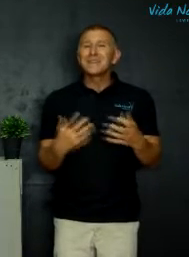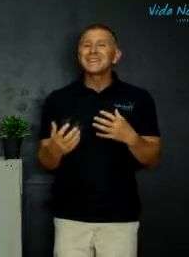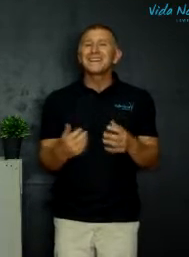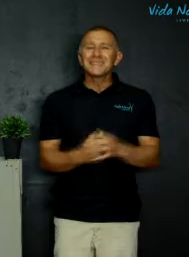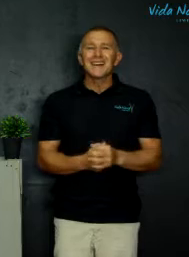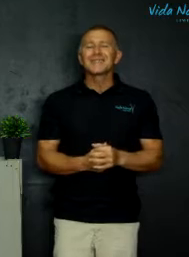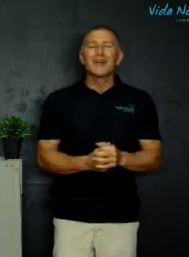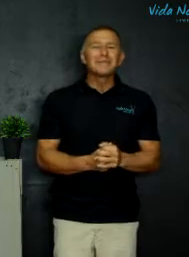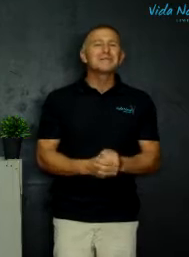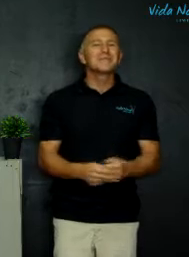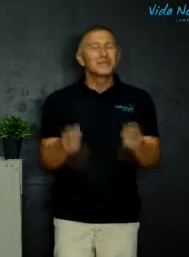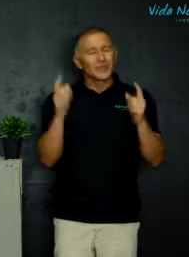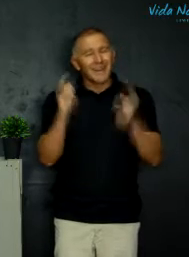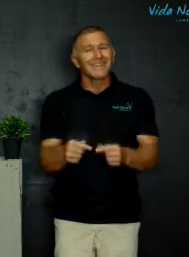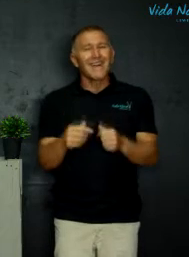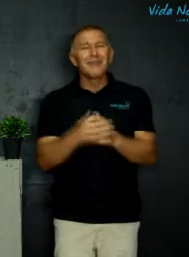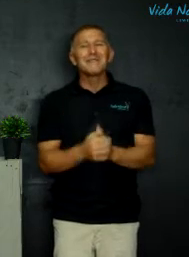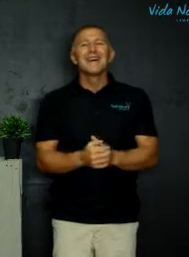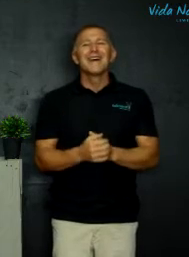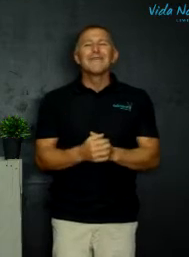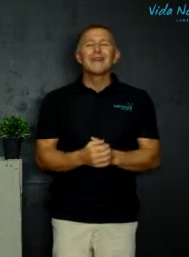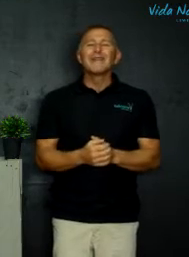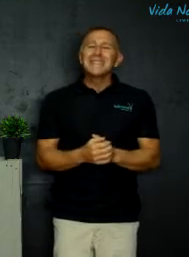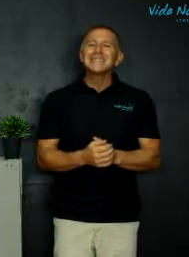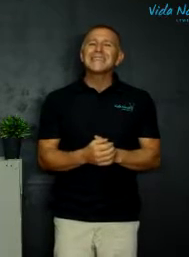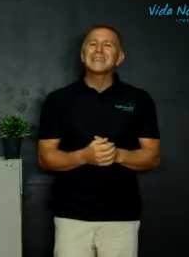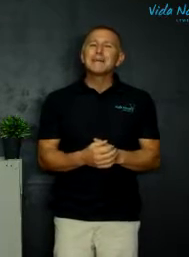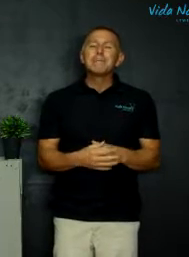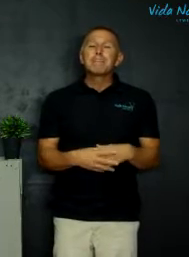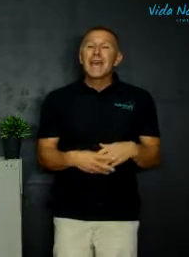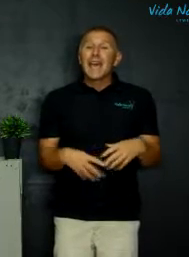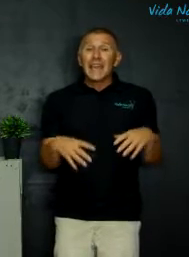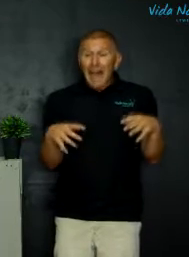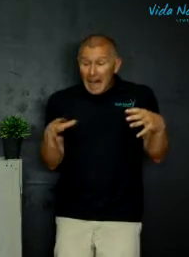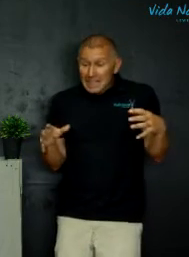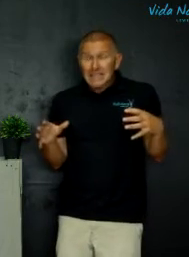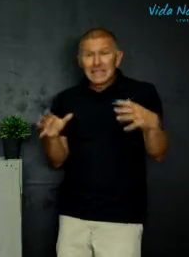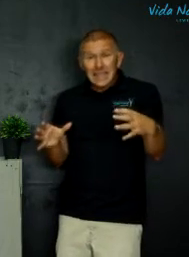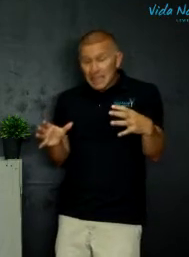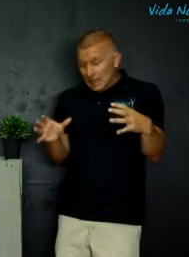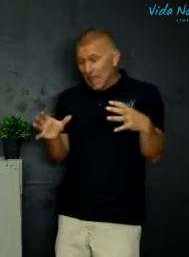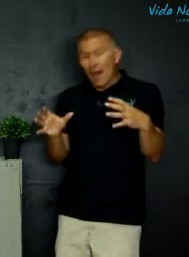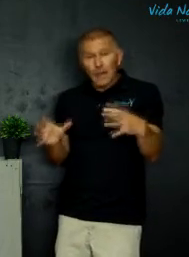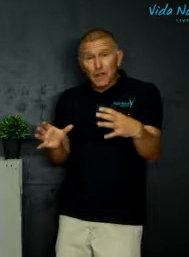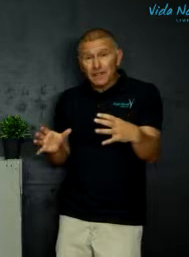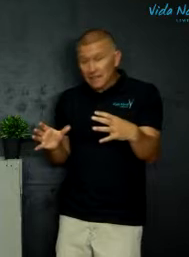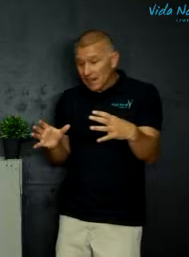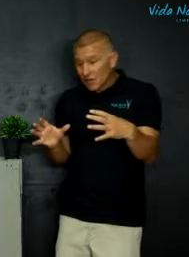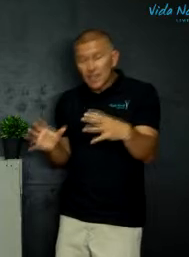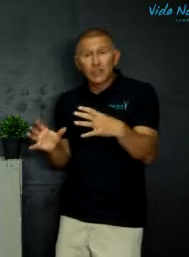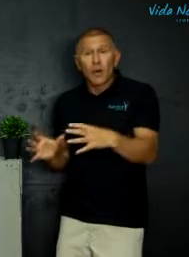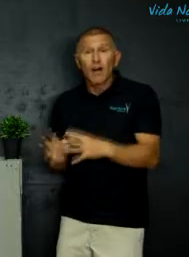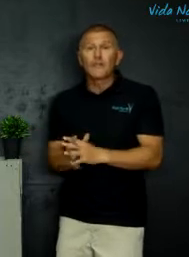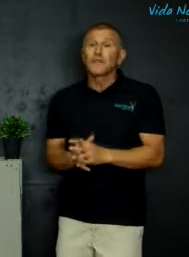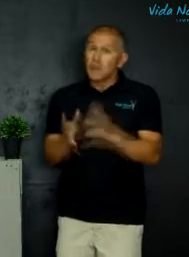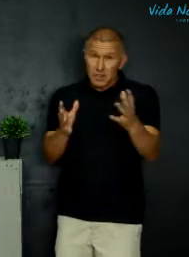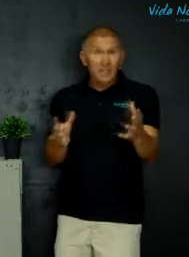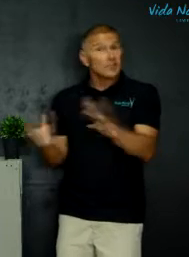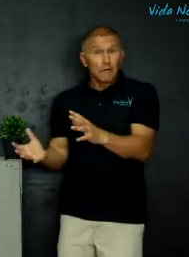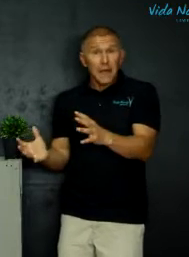bieke te gesels, Amie Smitso, dankie Amie vir jou inzette. En as die africhter dan nou hier die twaalf, seens of